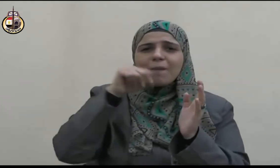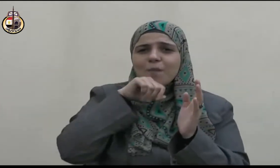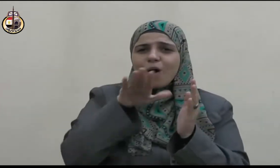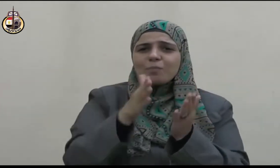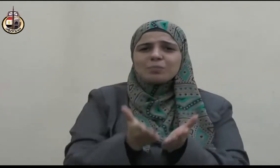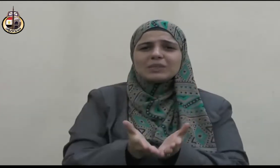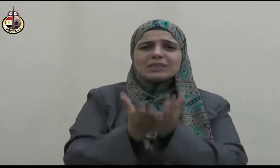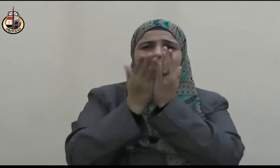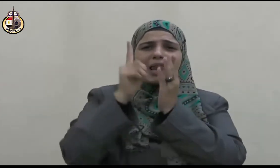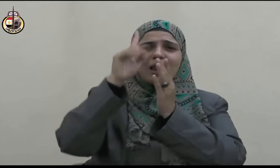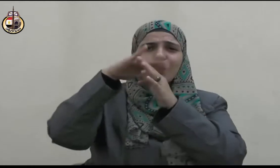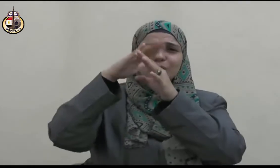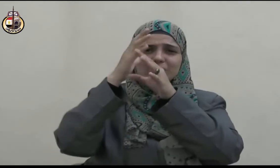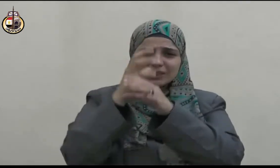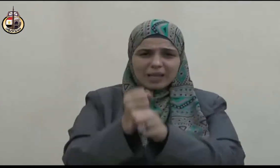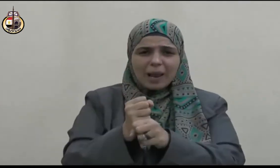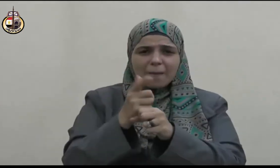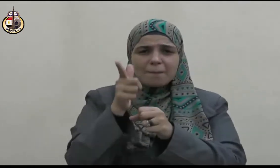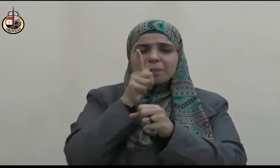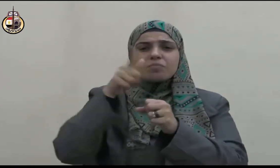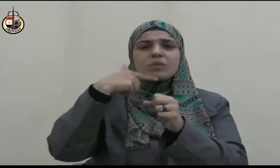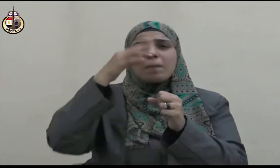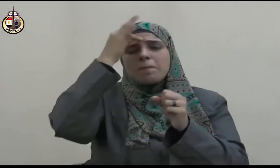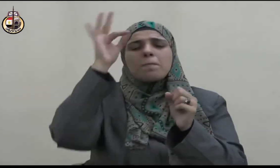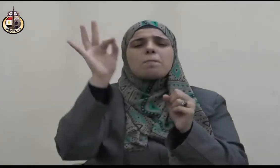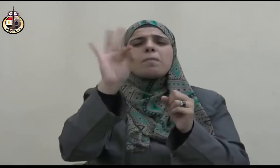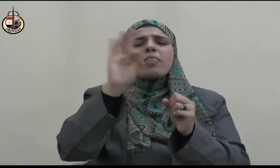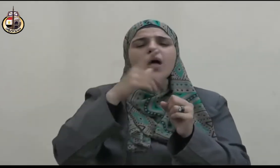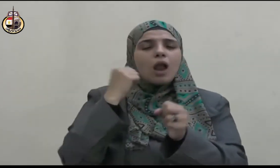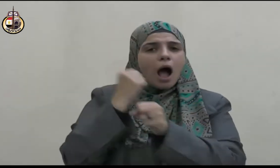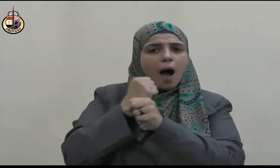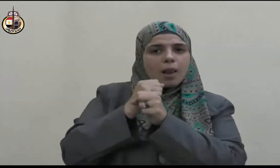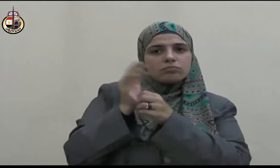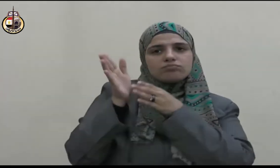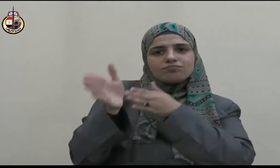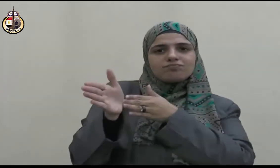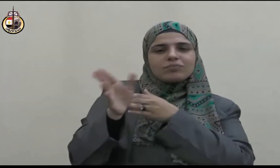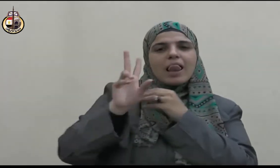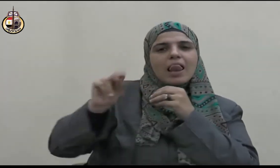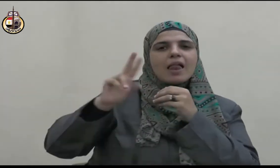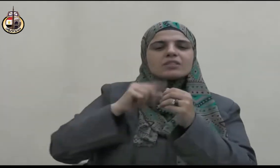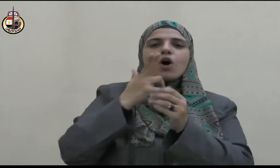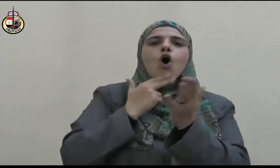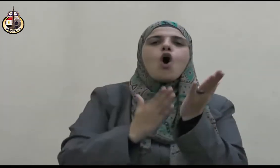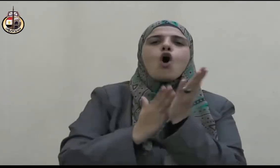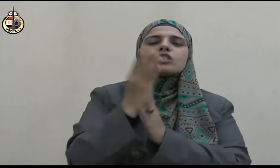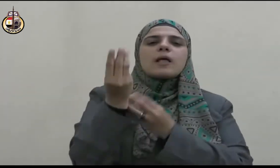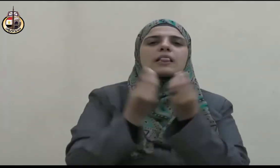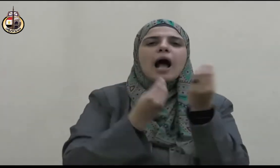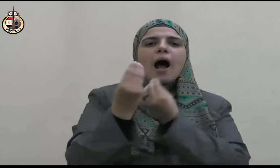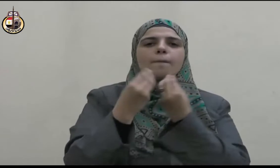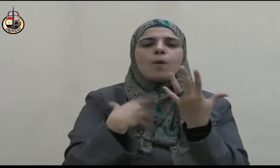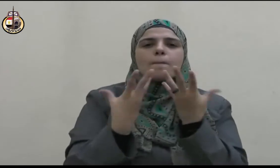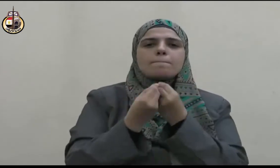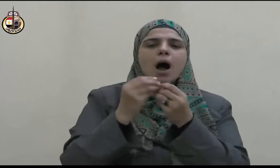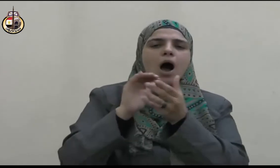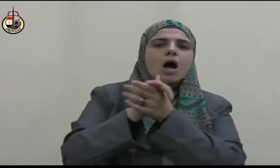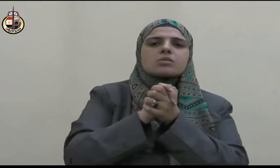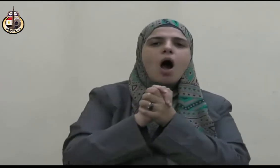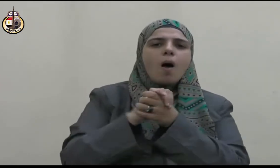وأستغفر الله لي ولكم الحمد لله رب العالمين وأشهد أن لا إله